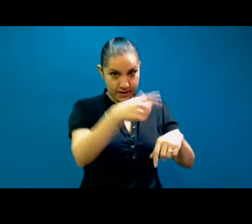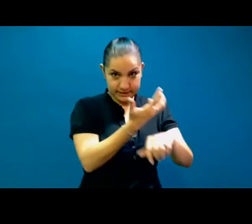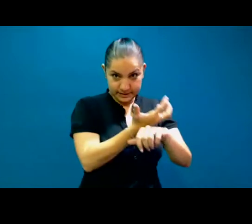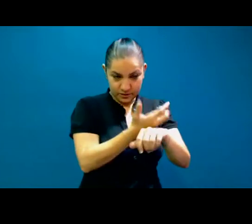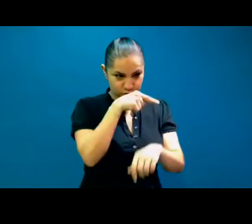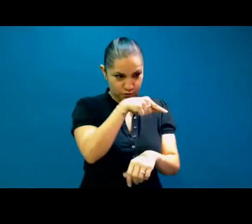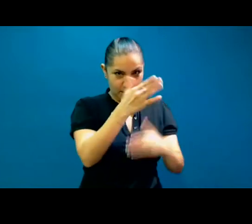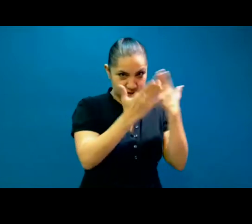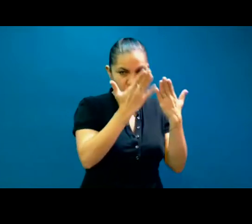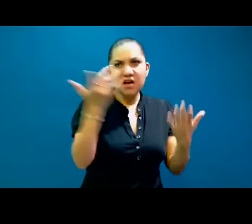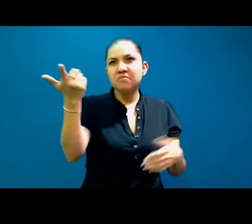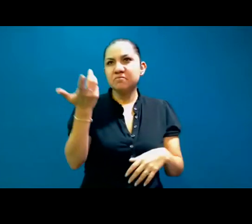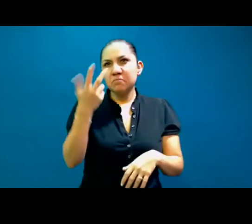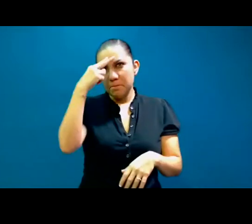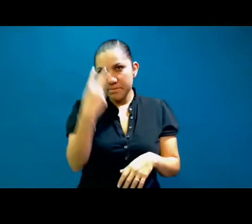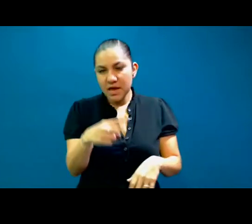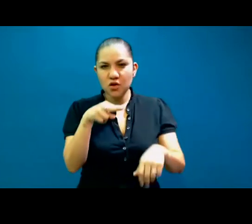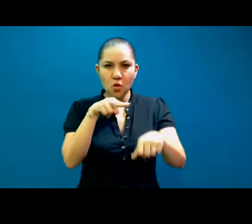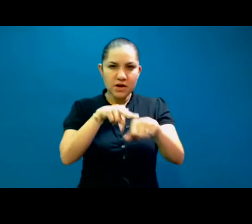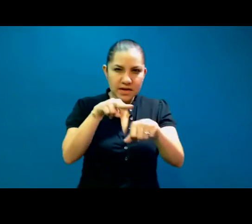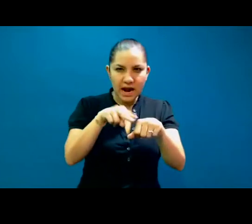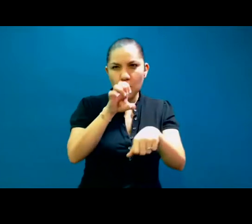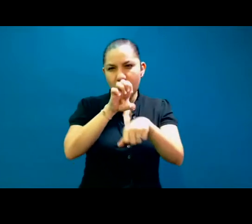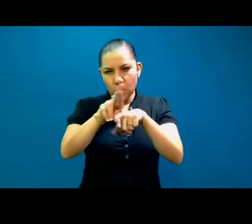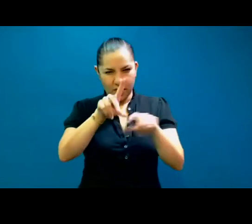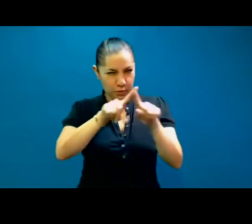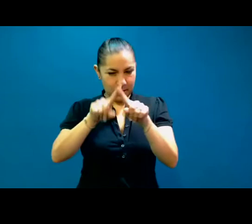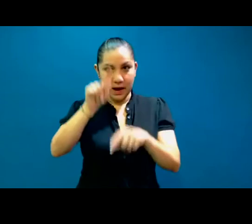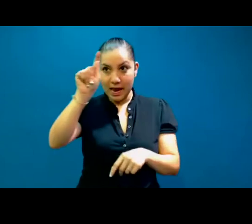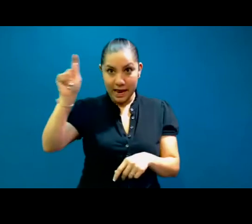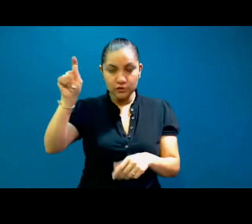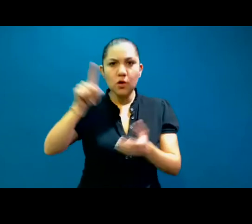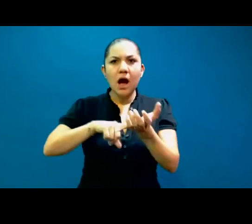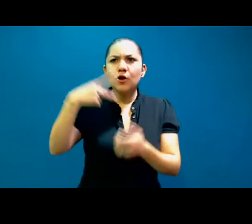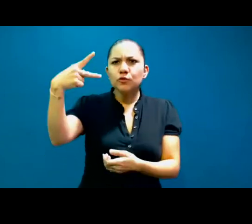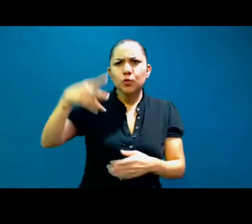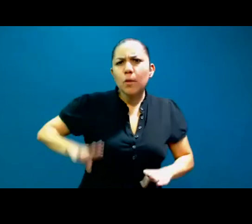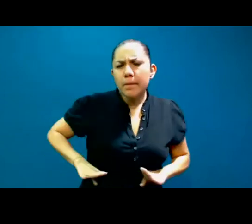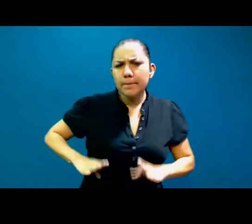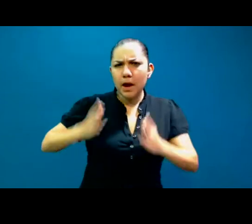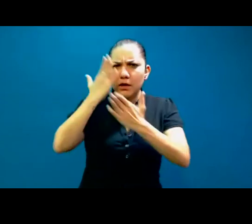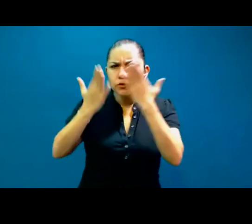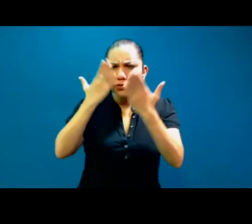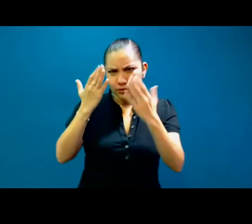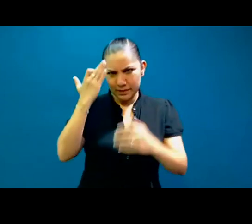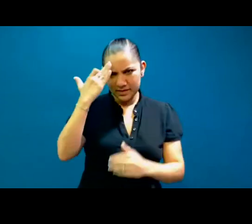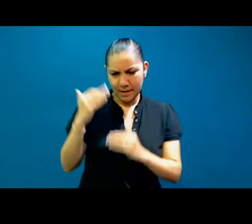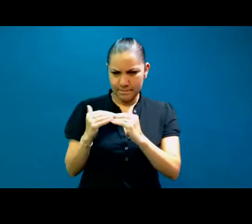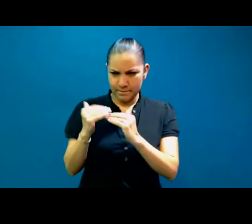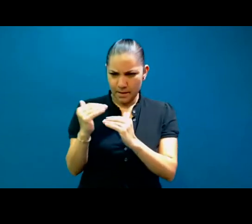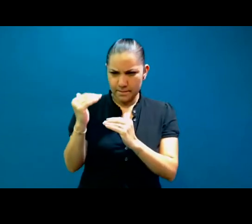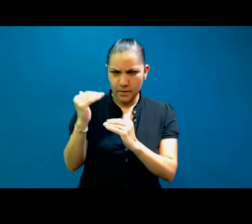Ecuador, Nicaragua, Honduras, tienen una estructura educativa totalmente diferente. Entonces cuando traemos a nuestros hijos acá,